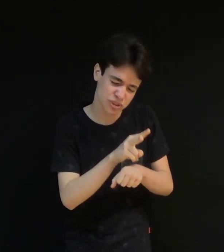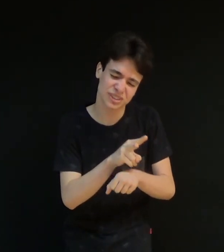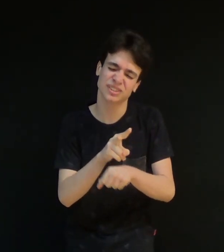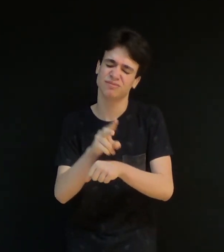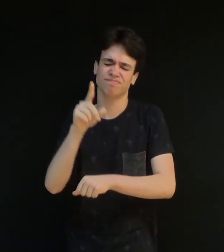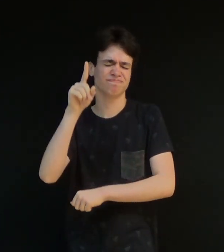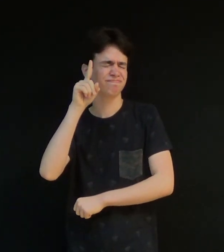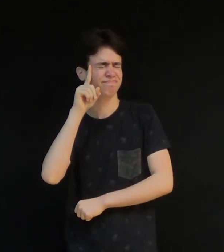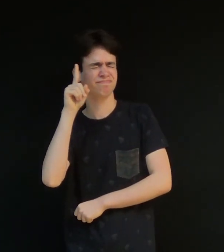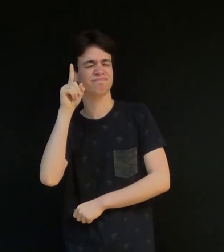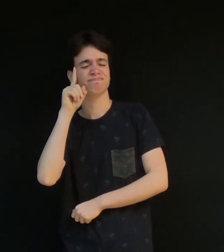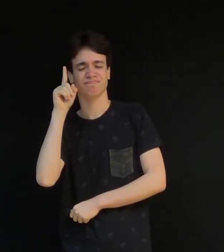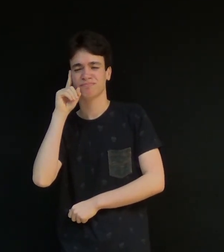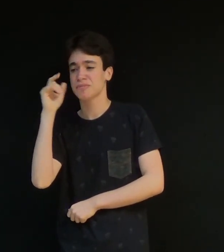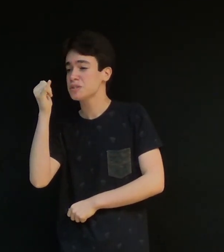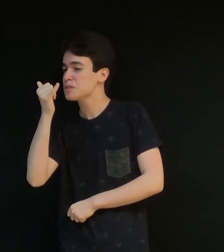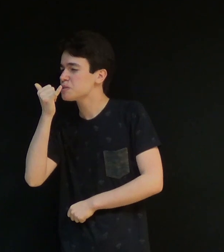perdão sobre nossas vidas. 2